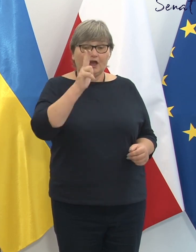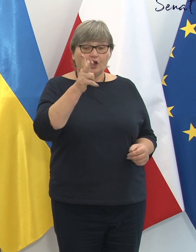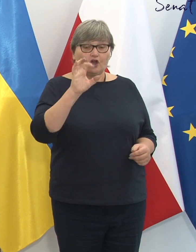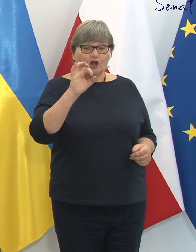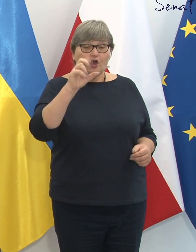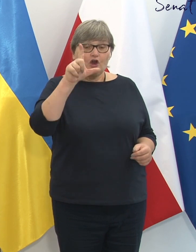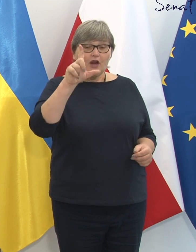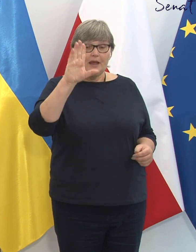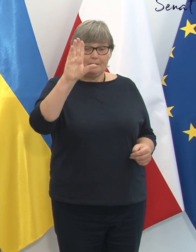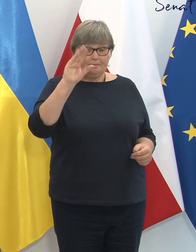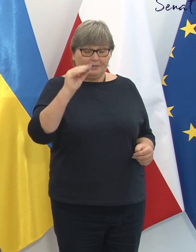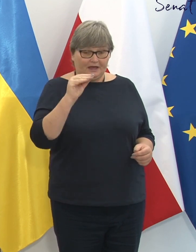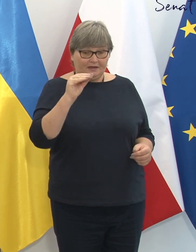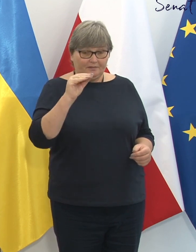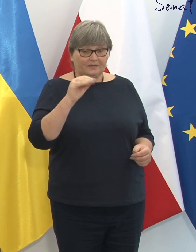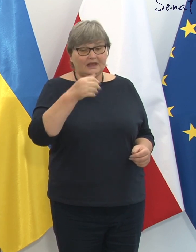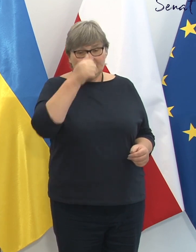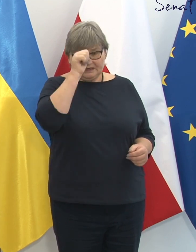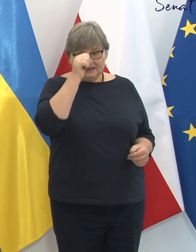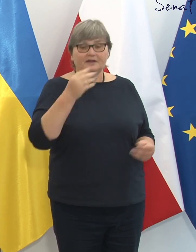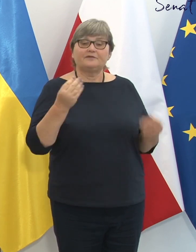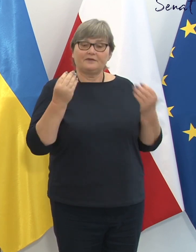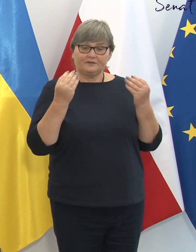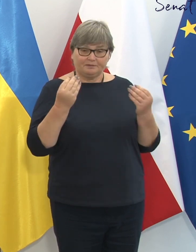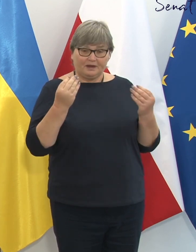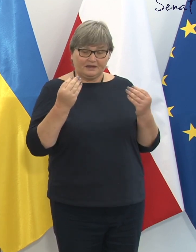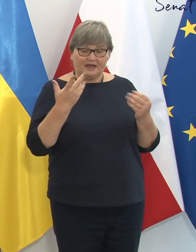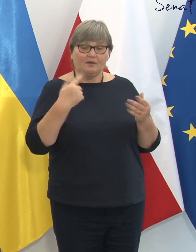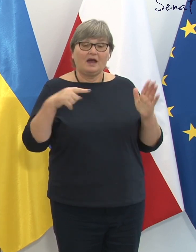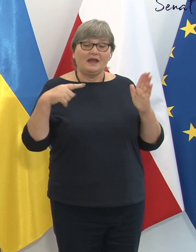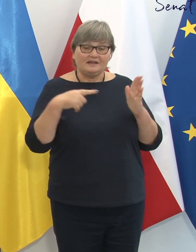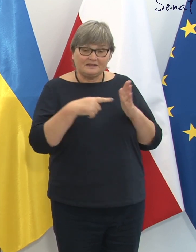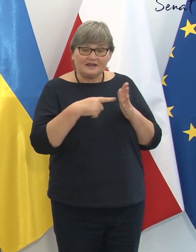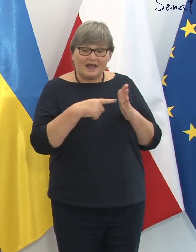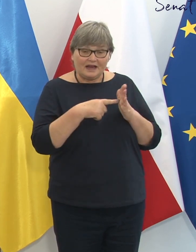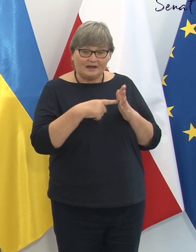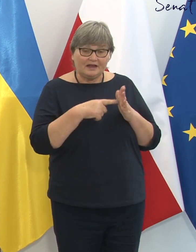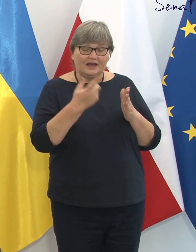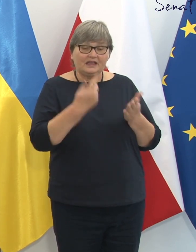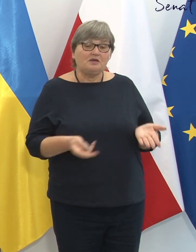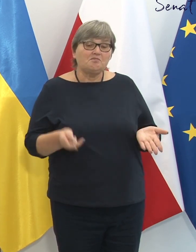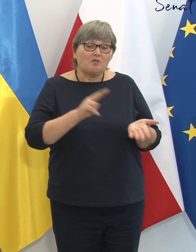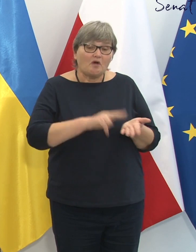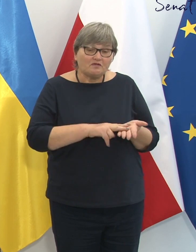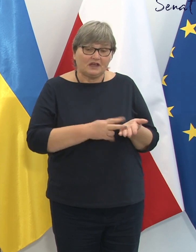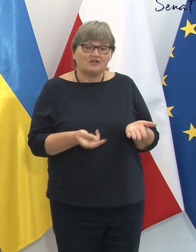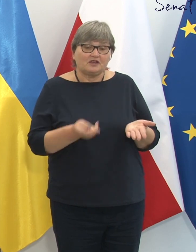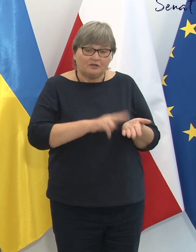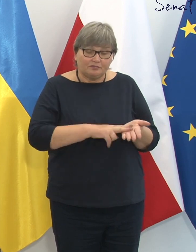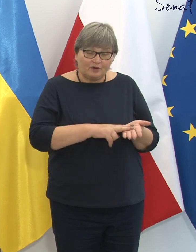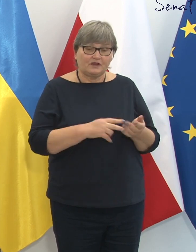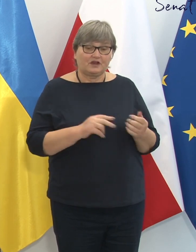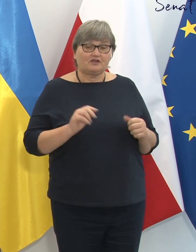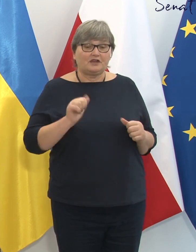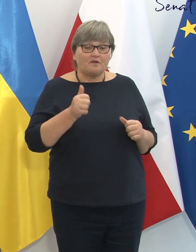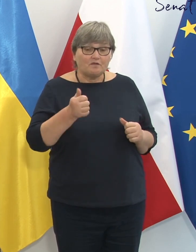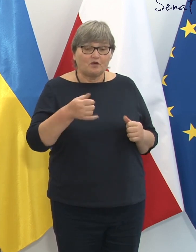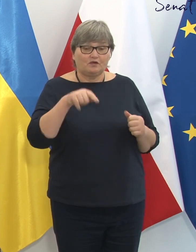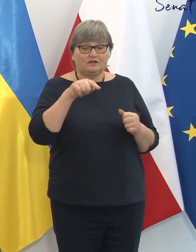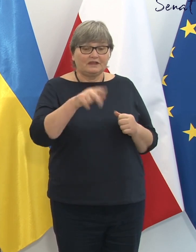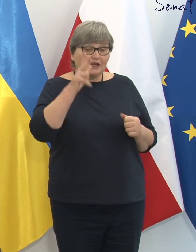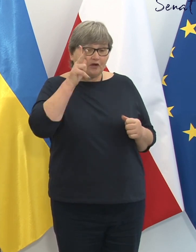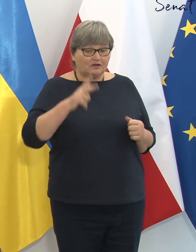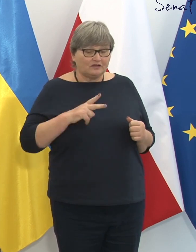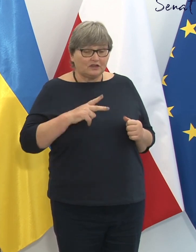To nazwa szlachetna, natomiast cele i dublowanie funkcji tego Instytutu